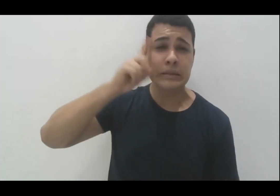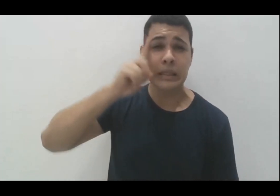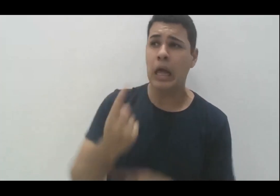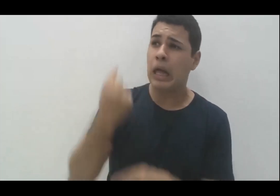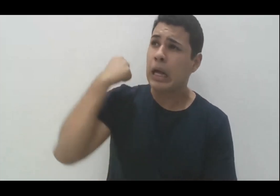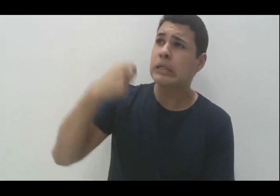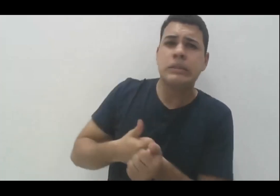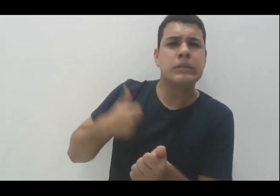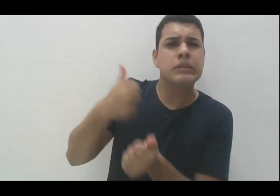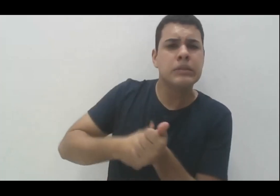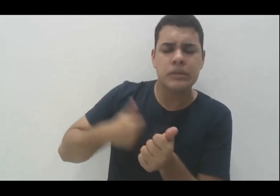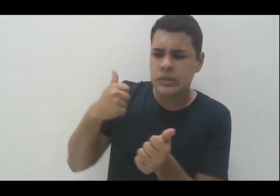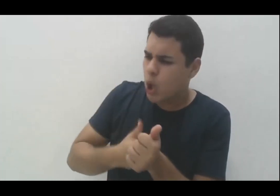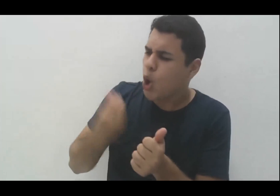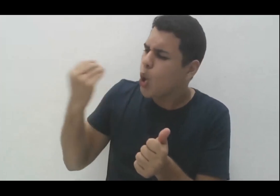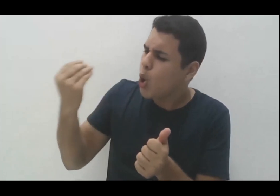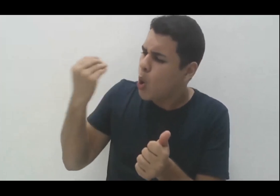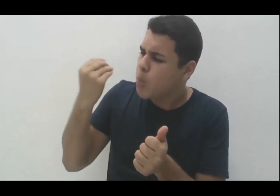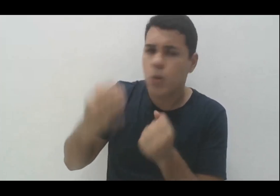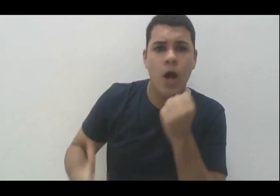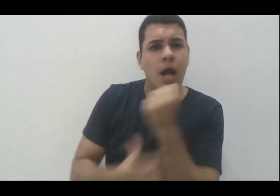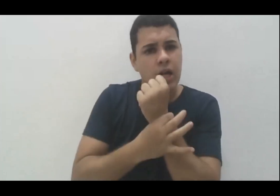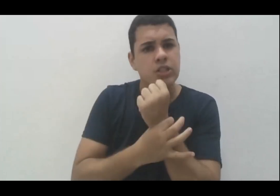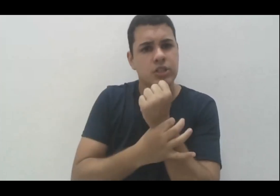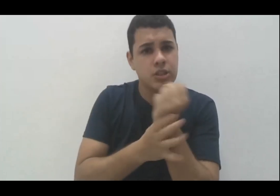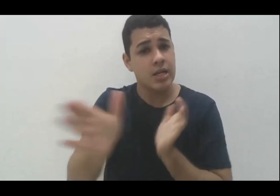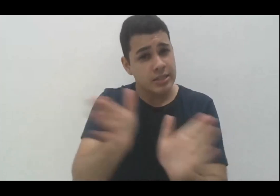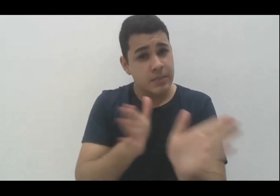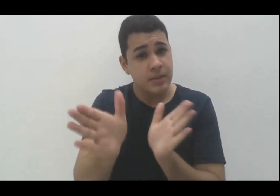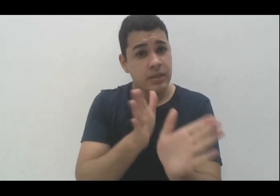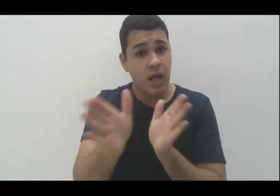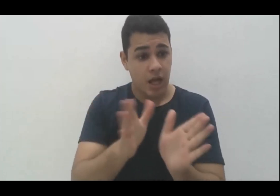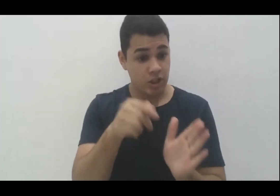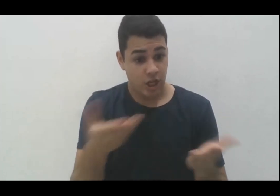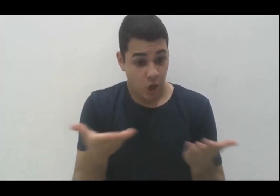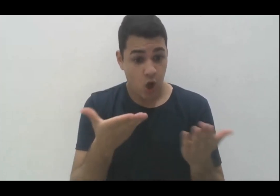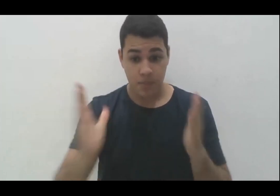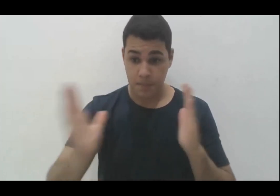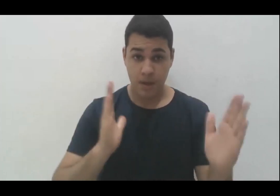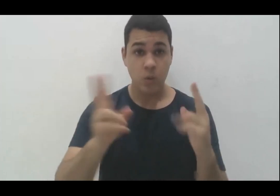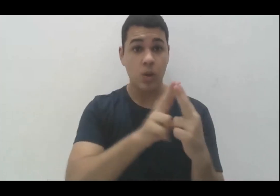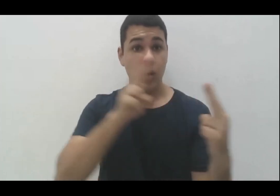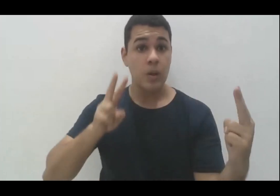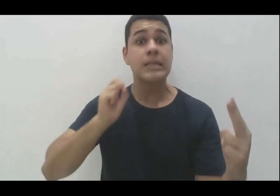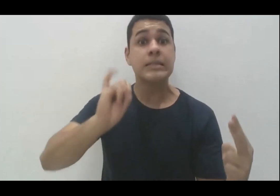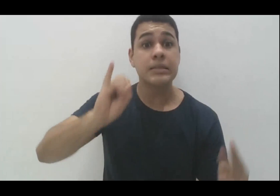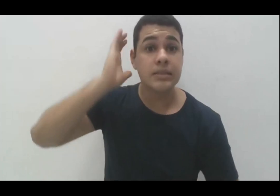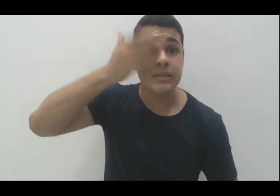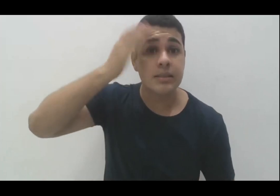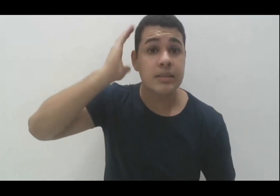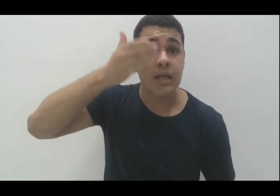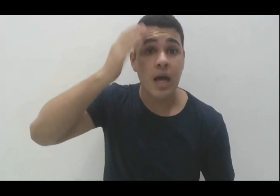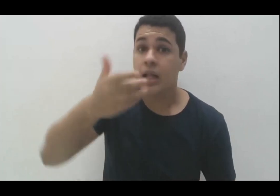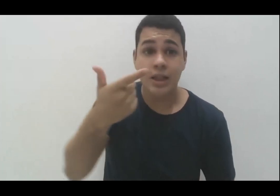pensando como que nós vamos garantir a acessibilidade digital para uma pessoa surdo-cega que não